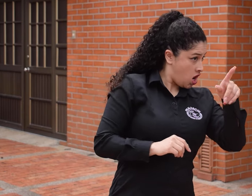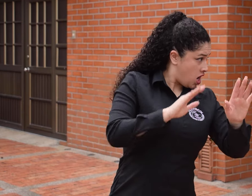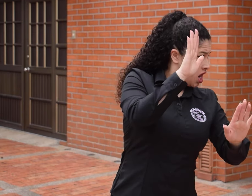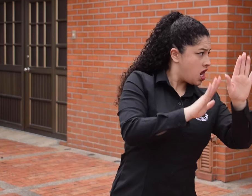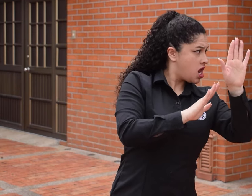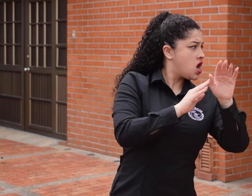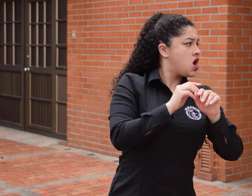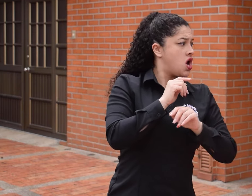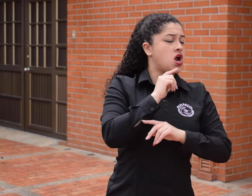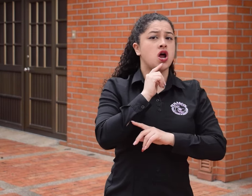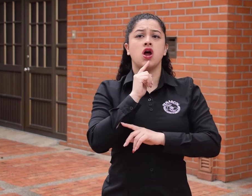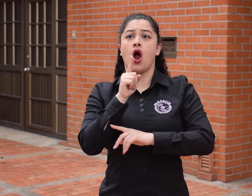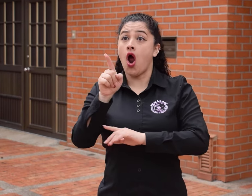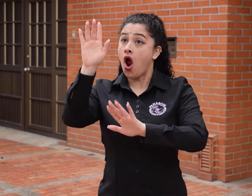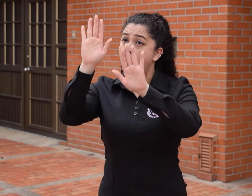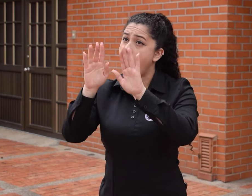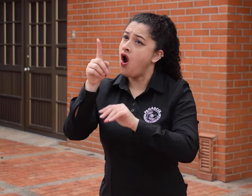influenciado por la opinión de terceros.